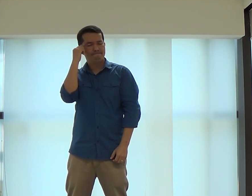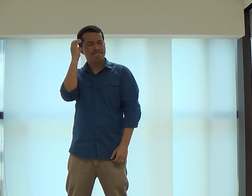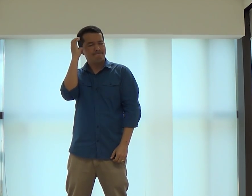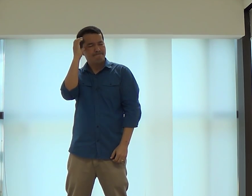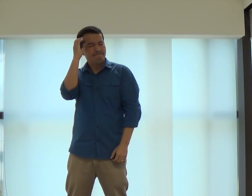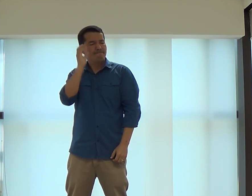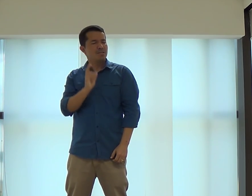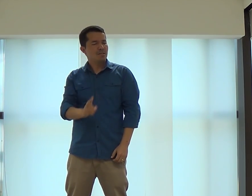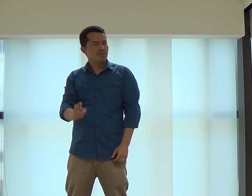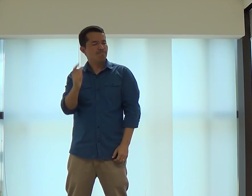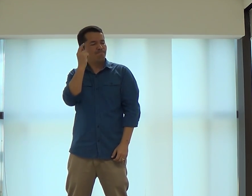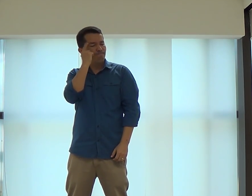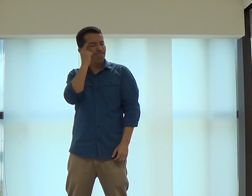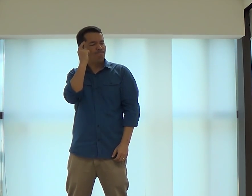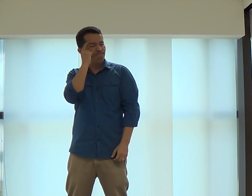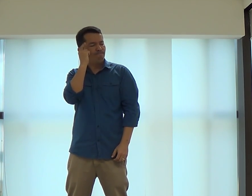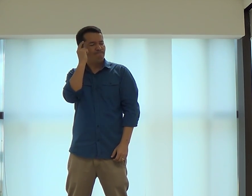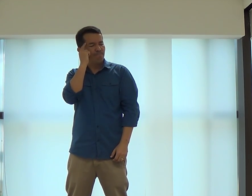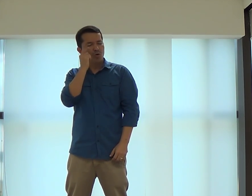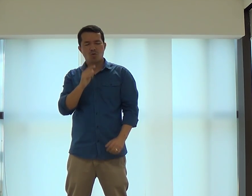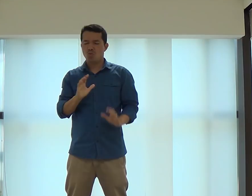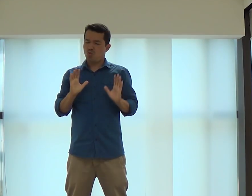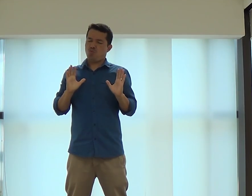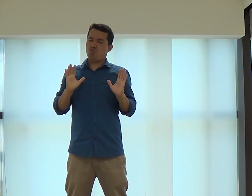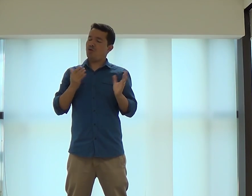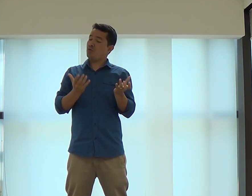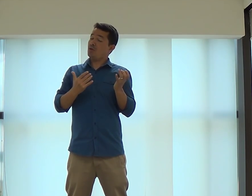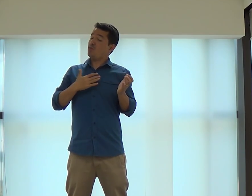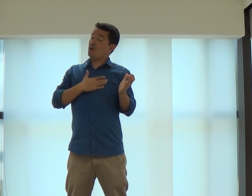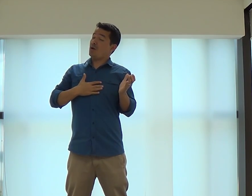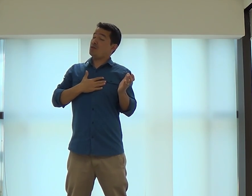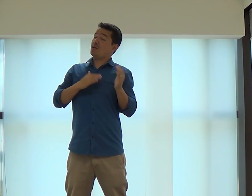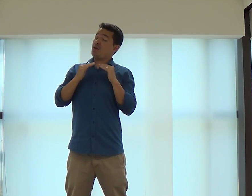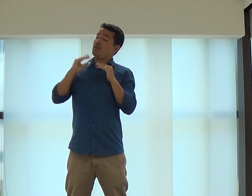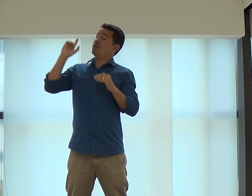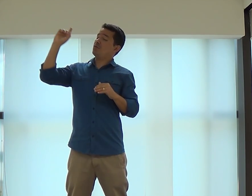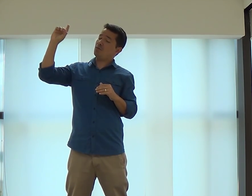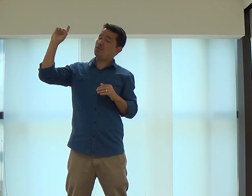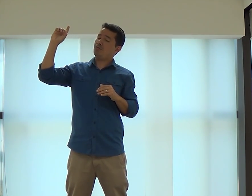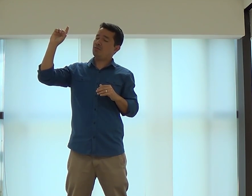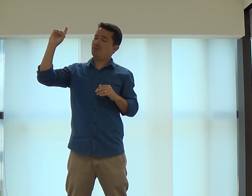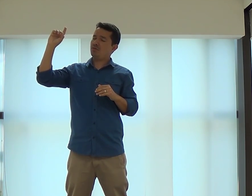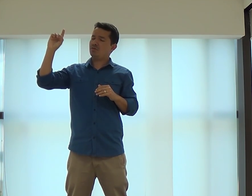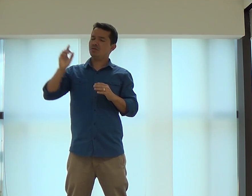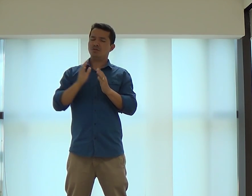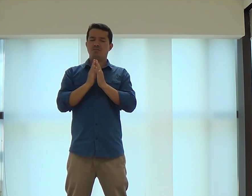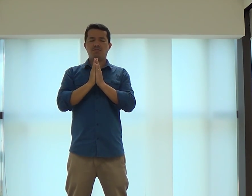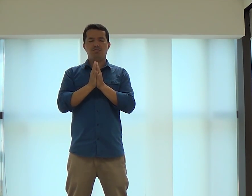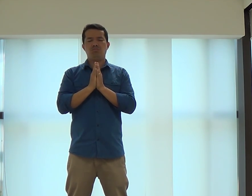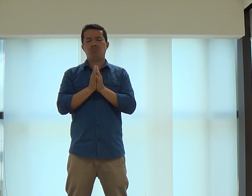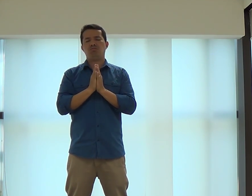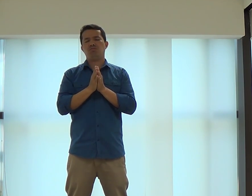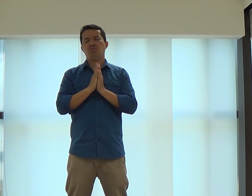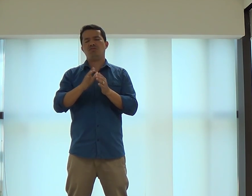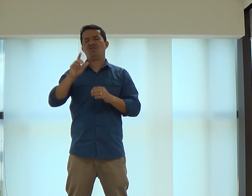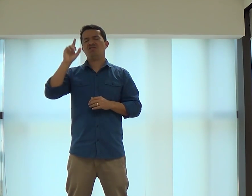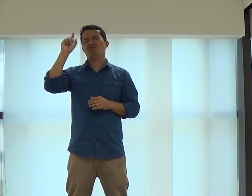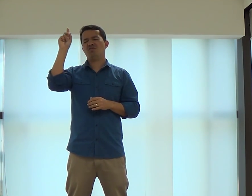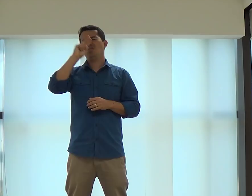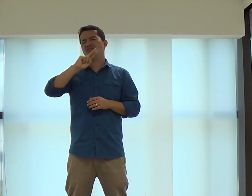Que a gente possa pensar e ter sempre essa consciência. Eu quero agradecer, de querer agradar a Ti, Senhor. Então,